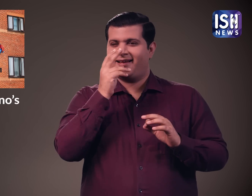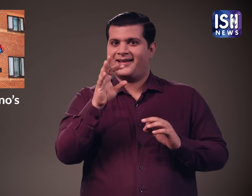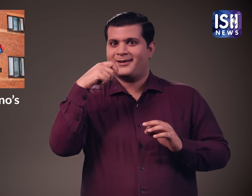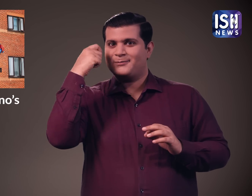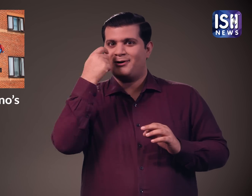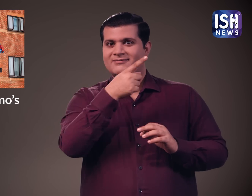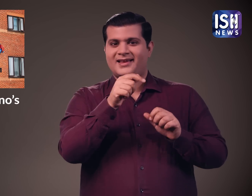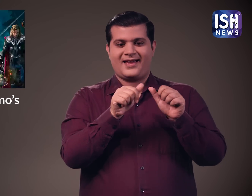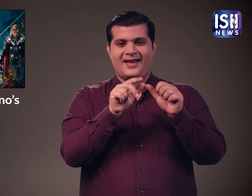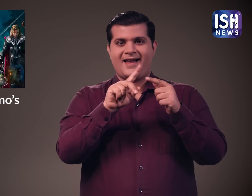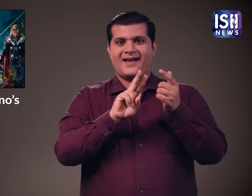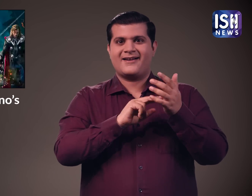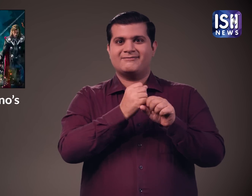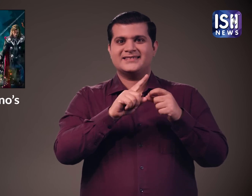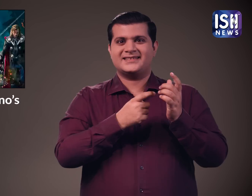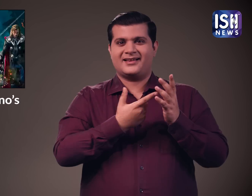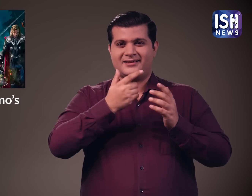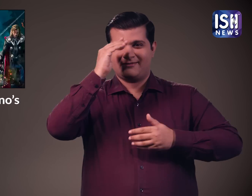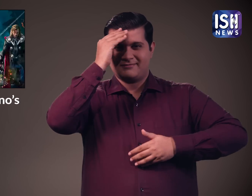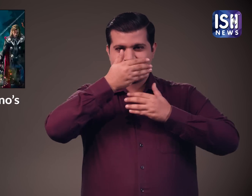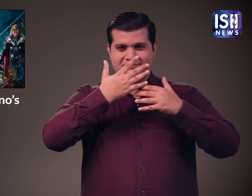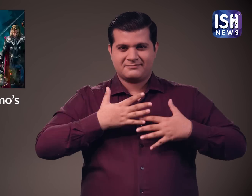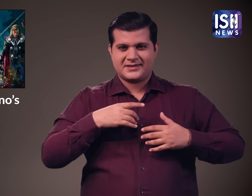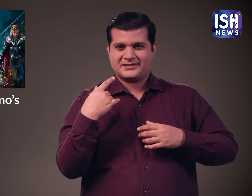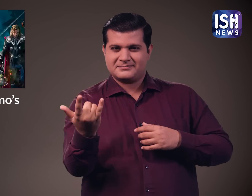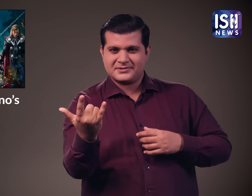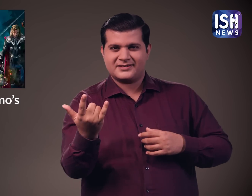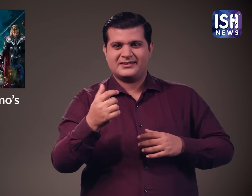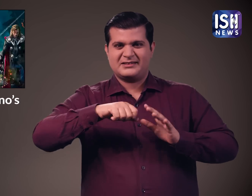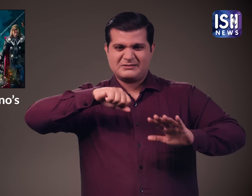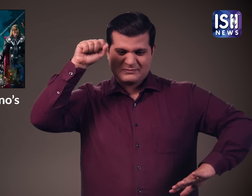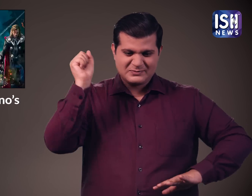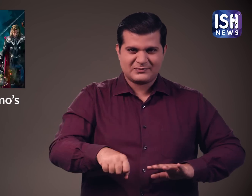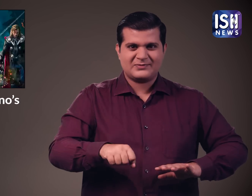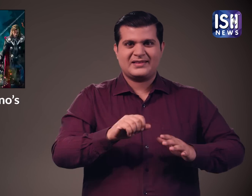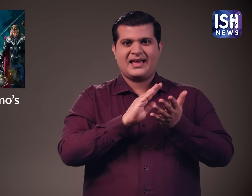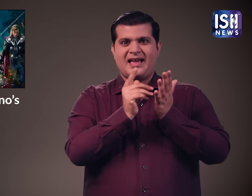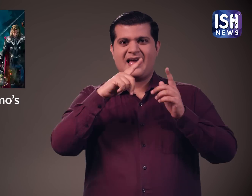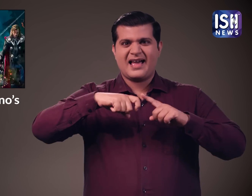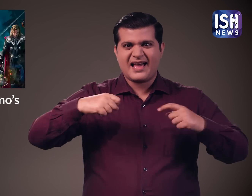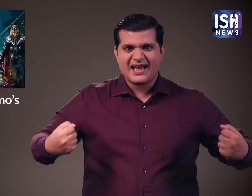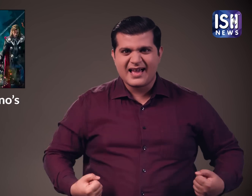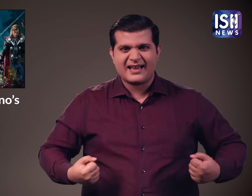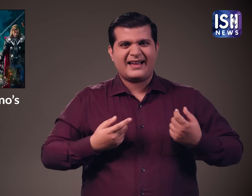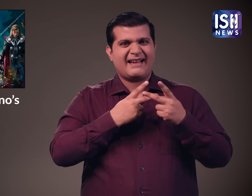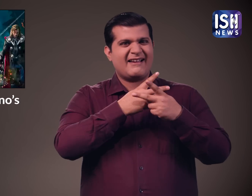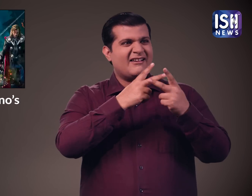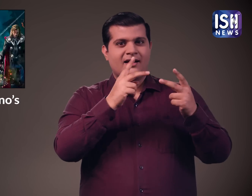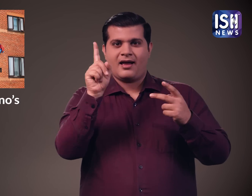उन्हें ये बहुत अनोखा लगा कुछ नहीं कहा कि वह कैप्टन अमेरिका, हल्क, आदी जैसे अवेंजर्स का एक नया